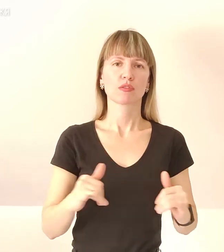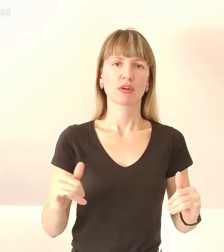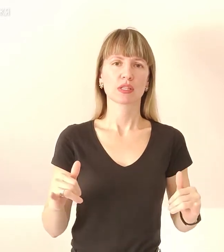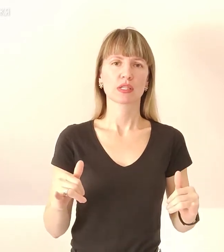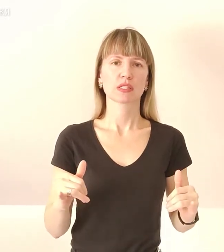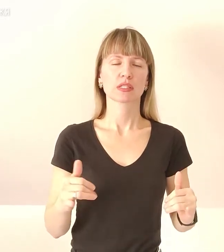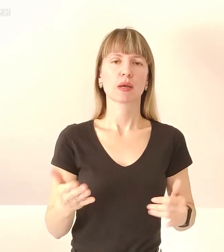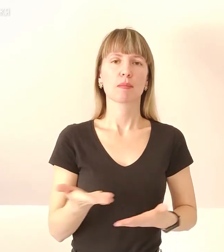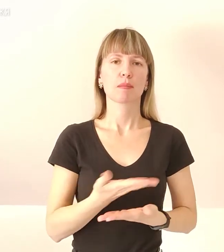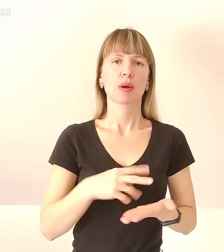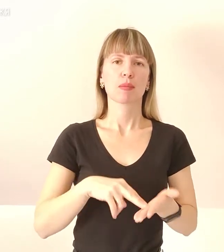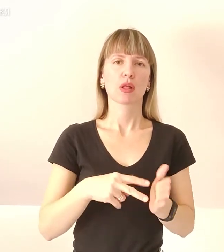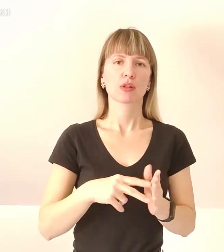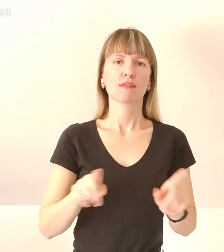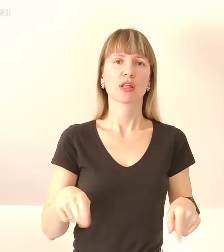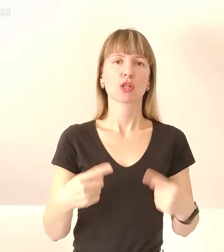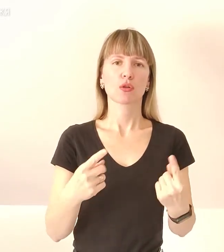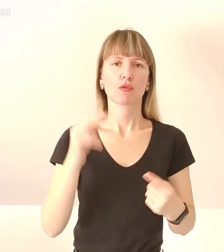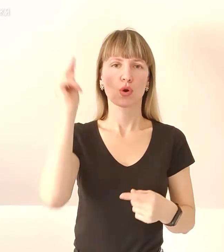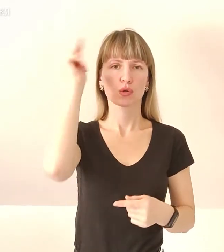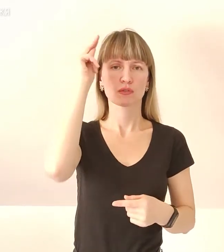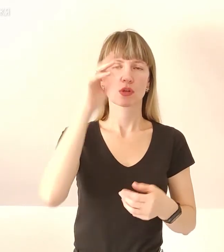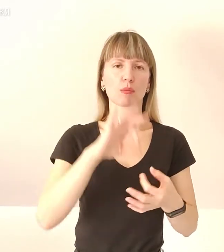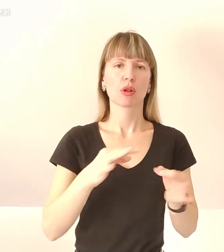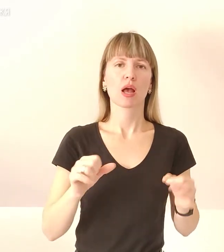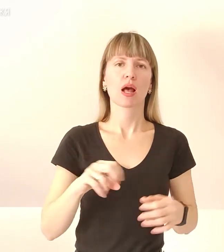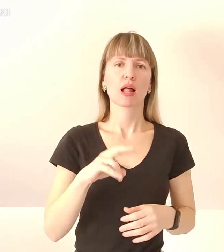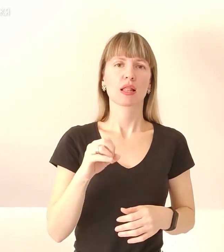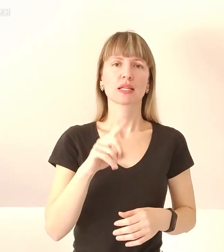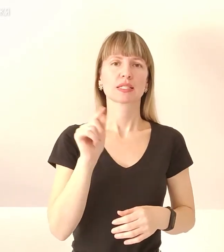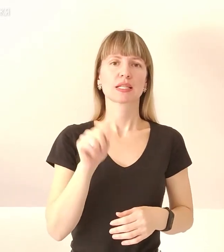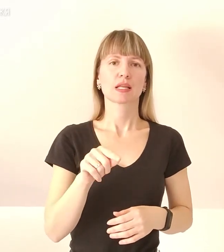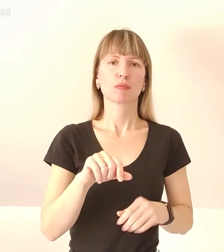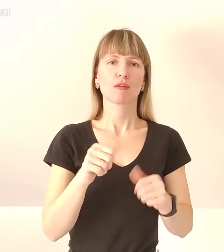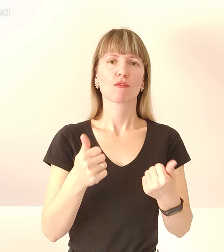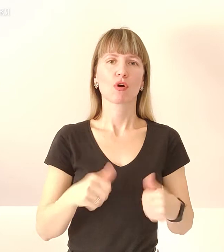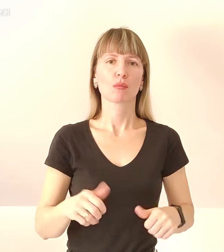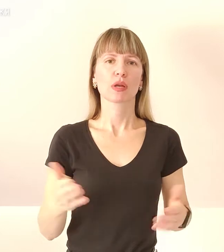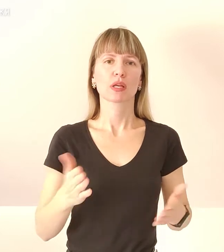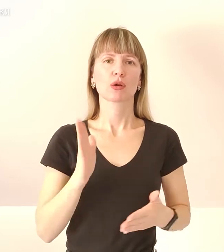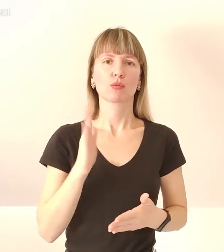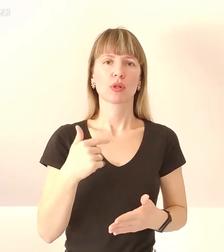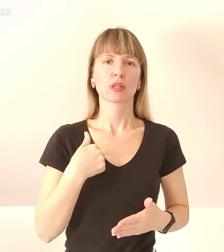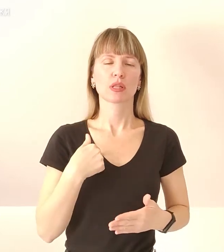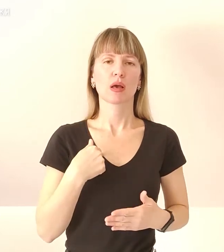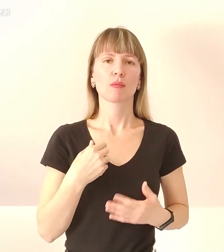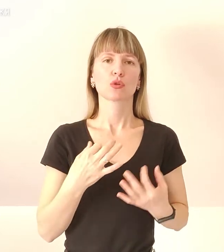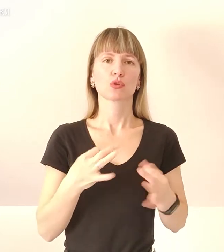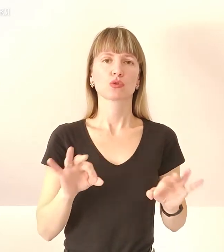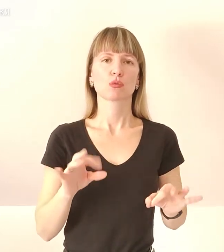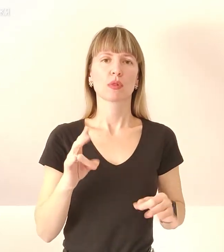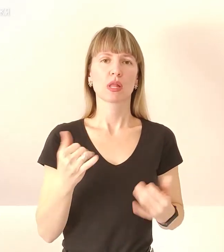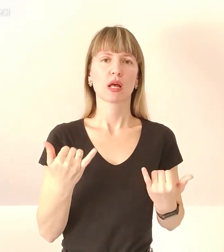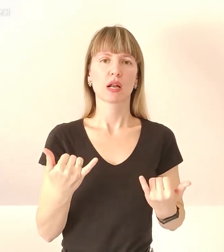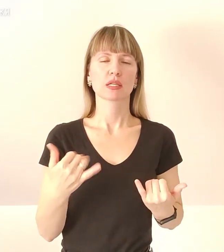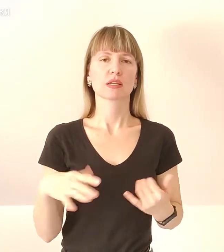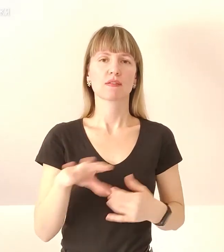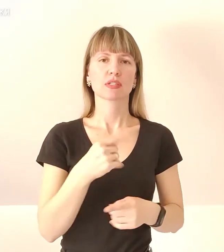ми плануємо відновлення освітнього процесу, але за тими формами, які будуть нам доступні. Наразі ми це обговорюємо